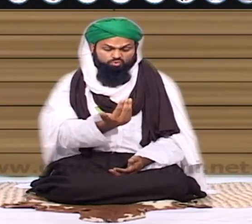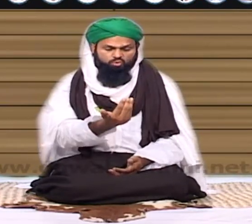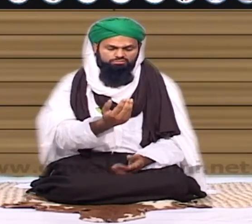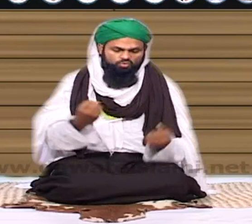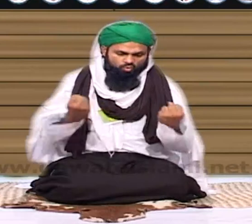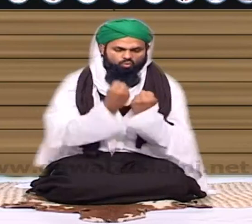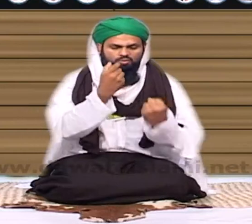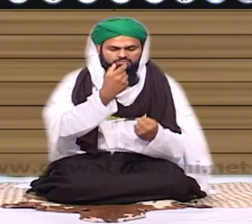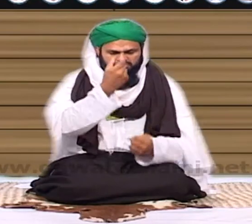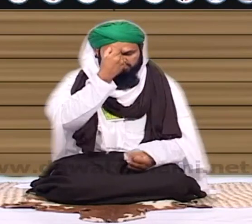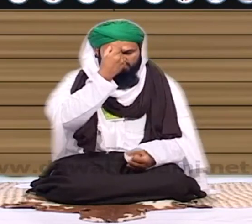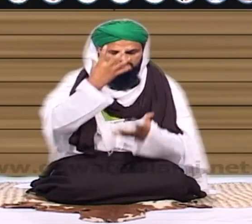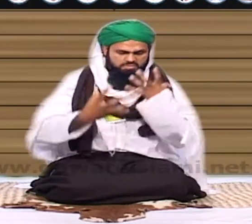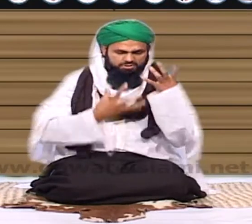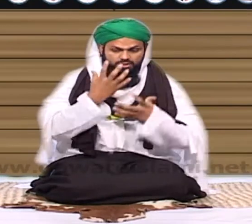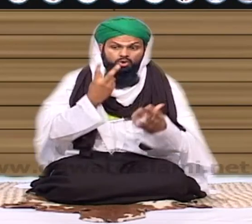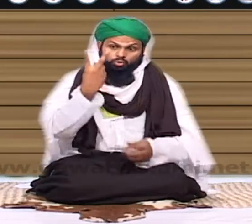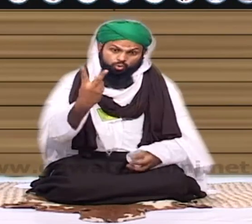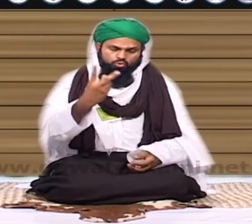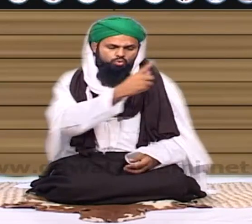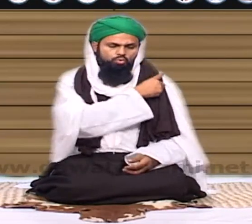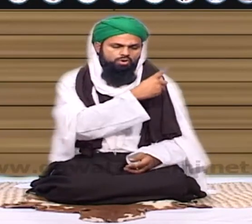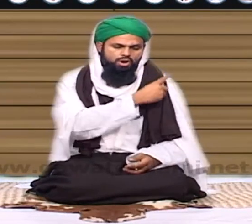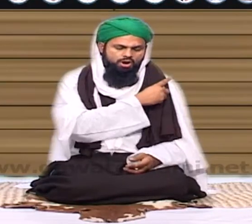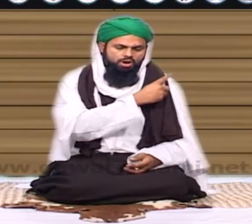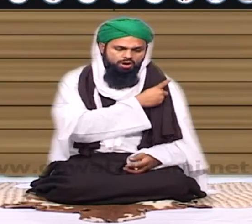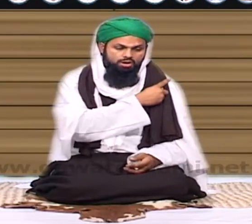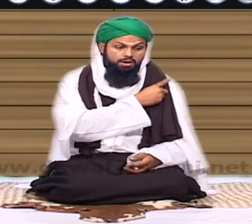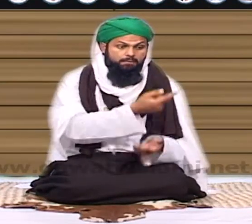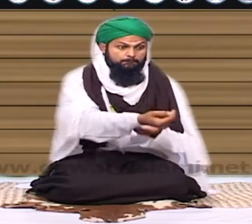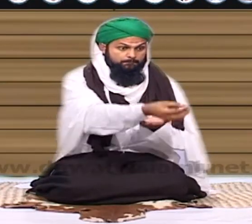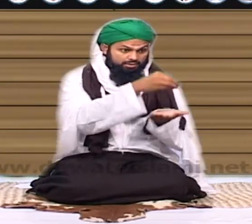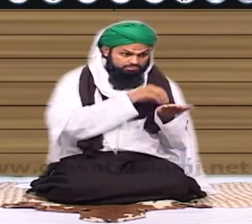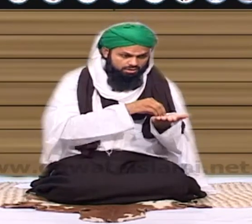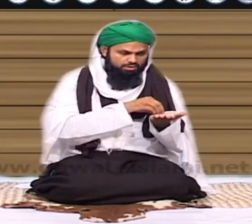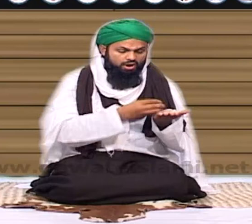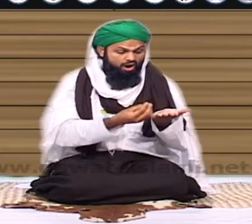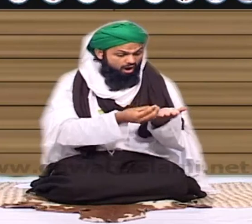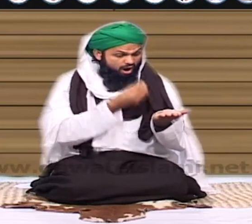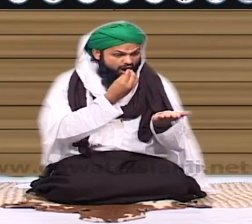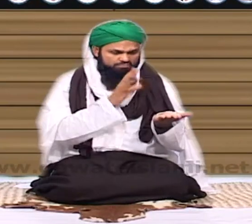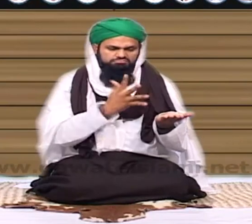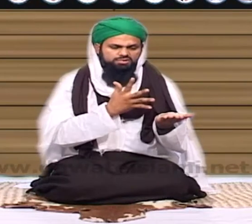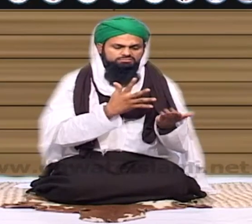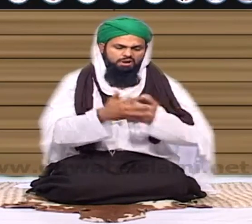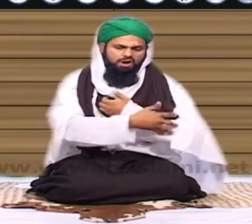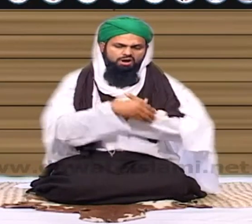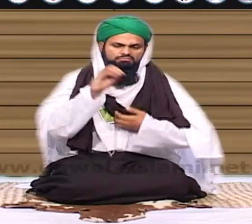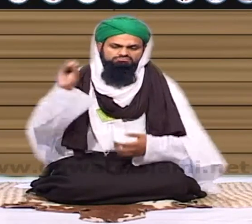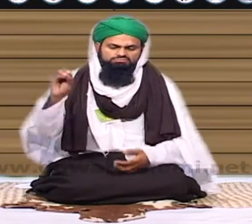لازمی بغیر تے کی یہ گناہ ہے اور اس کے حق میں یہ عجرت خبیص ہوگی وہ اس کو کھا نہیں سکتا تو آج کے نامارے